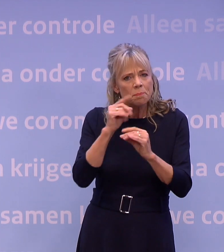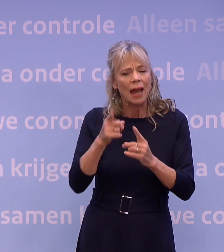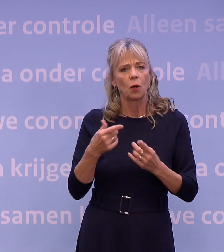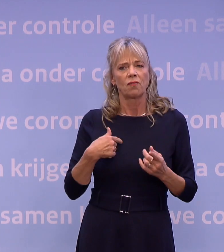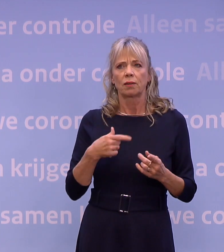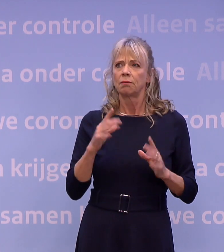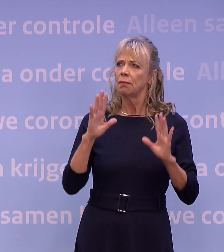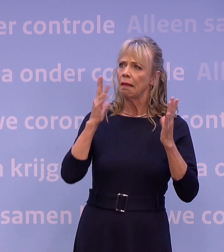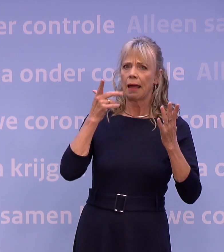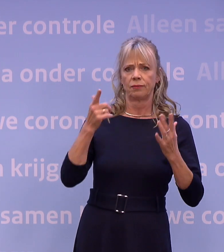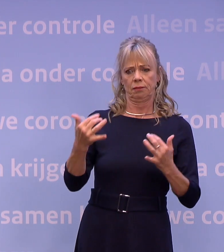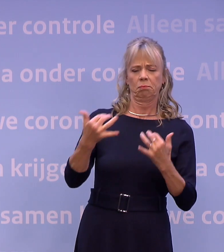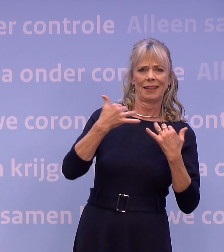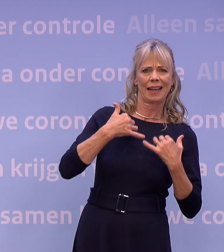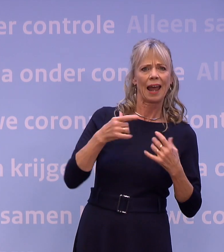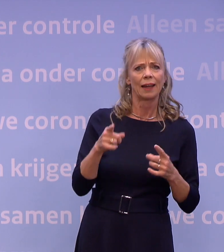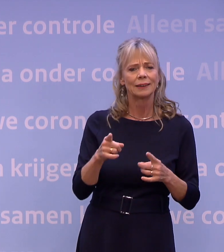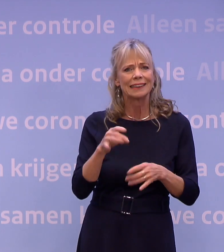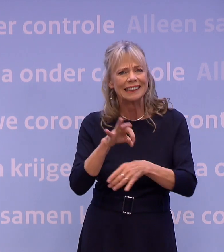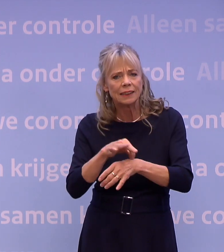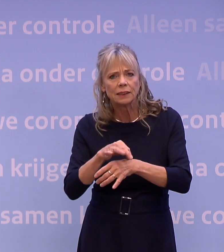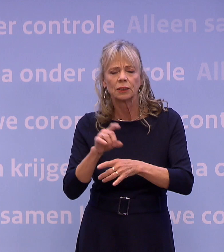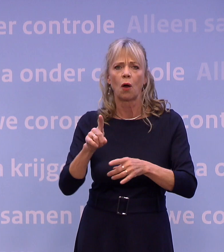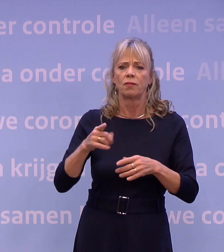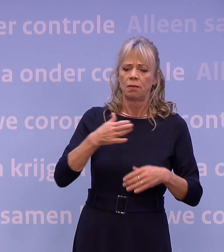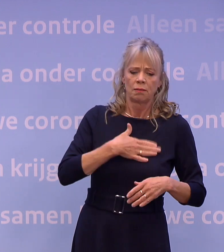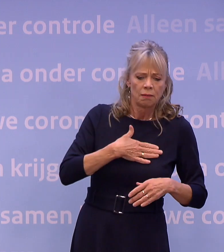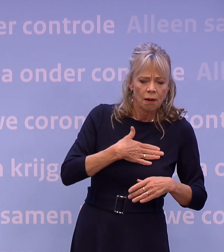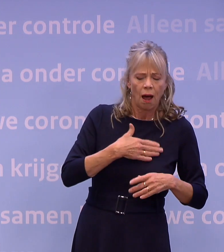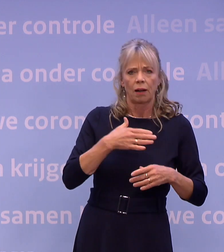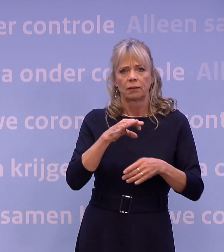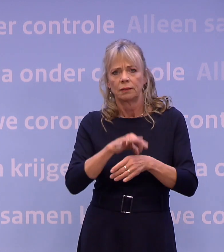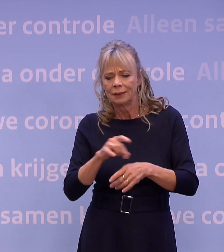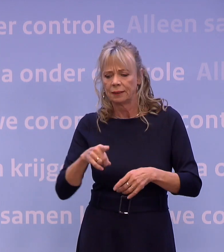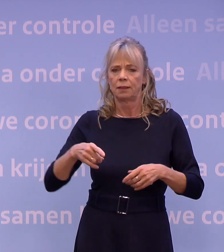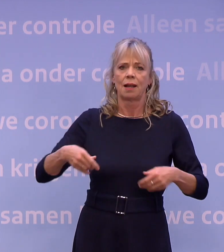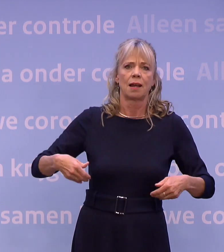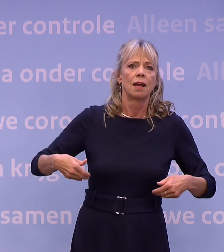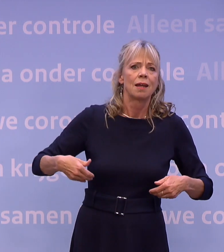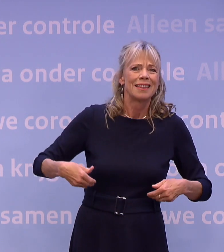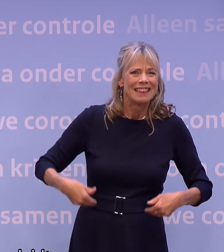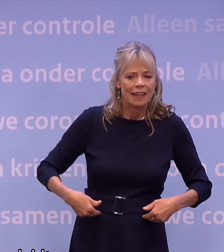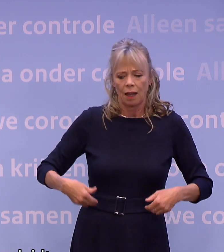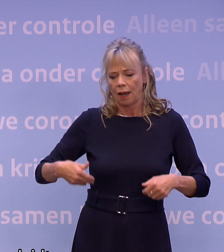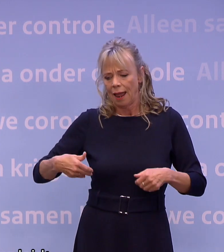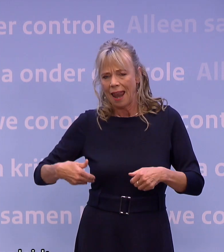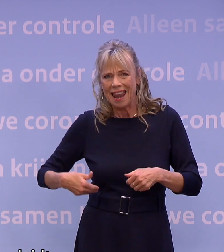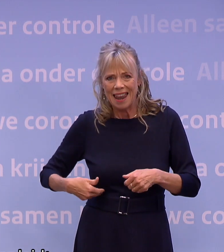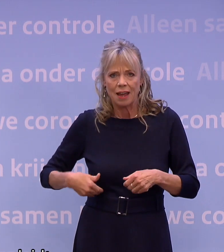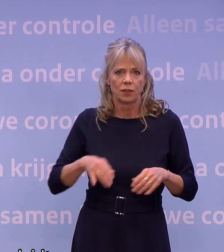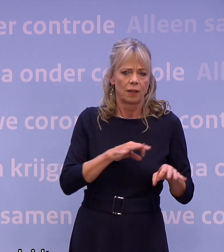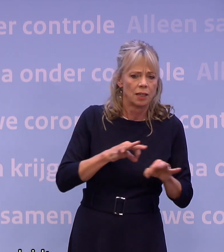Over hartaandoeningen, nier en levertransplantaties en kanker. Al die